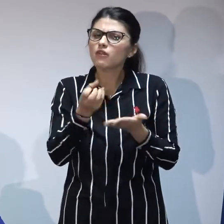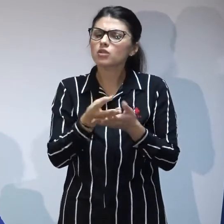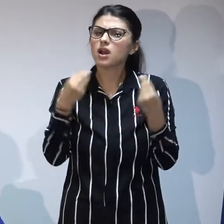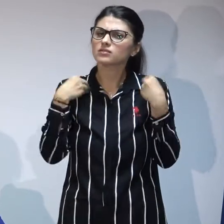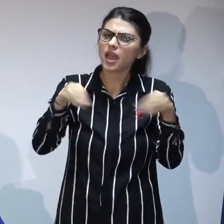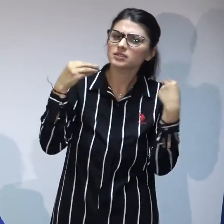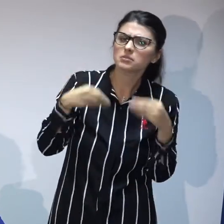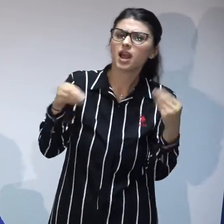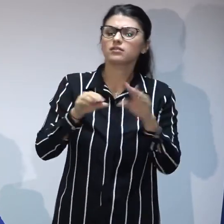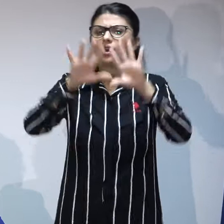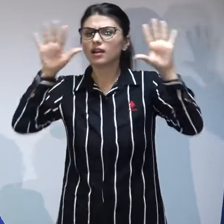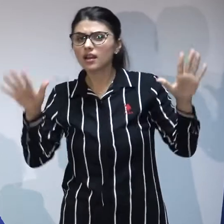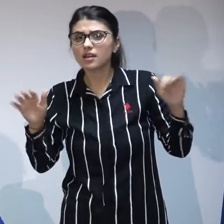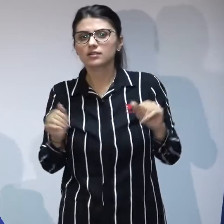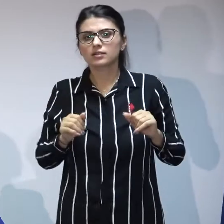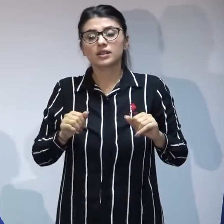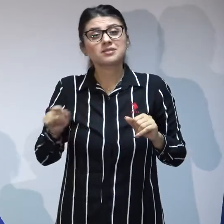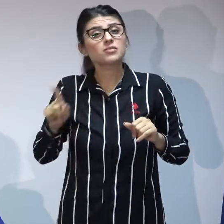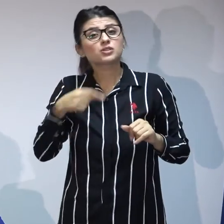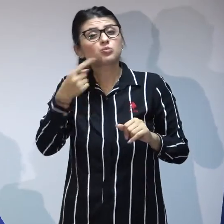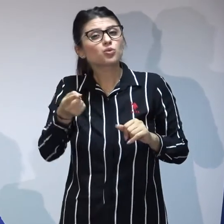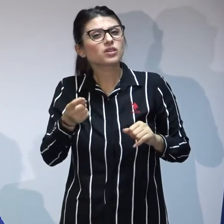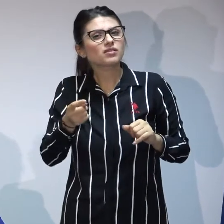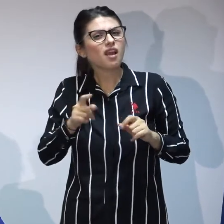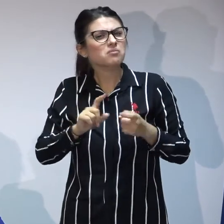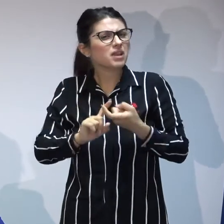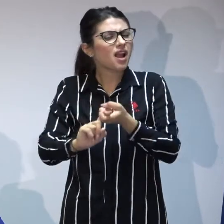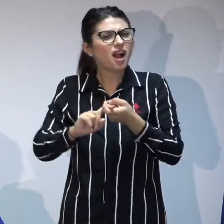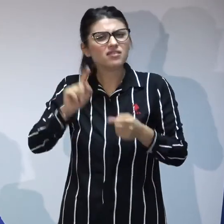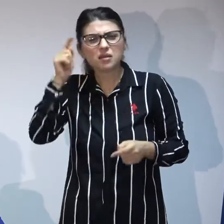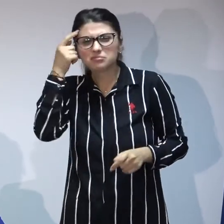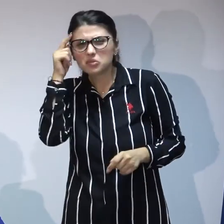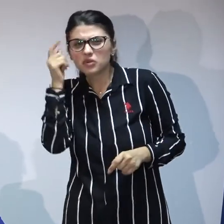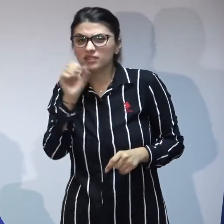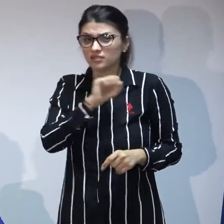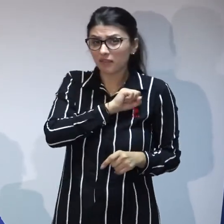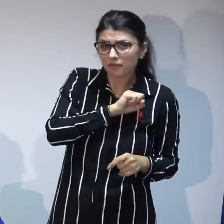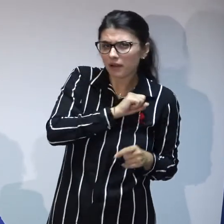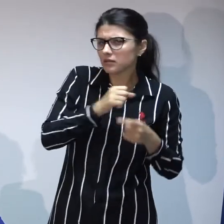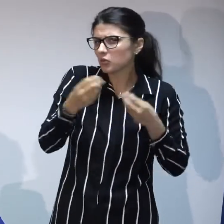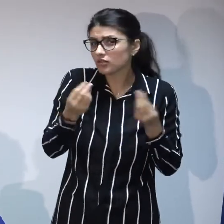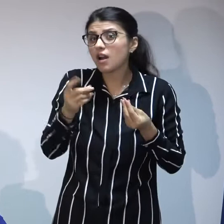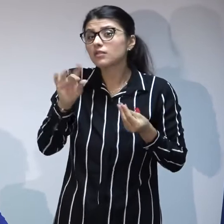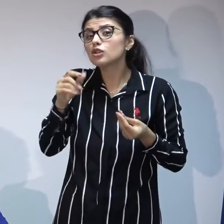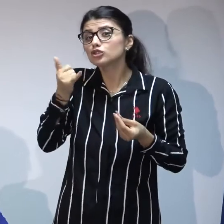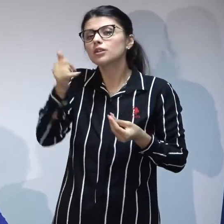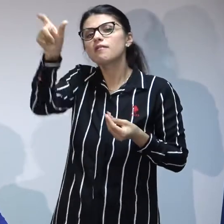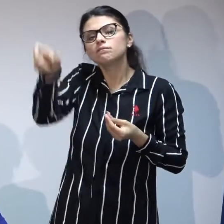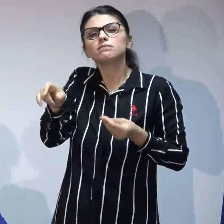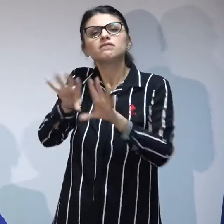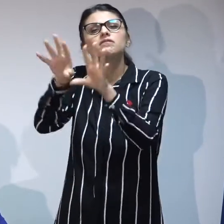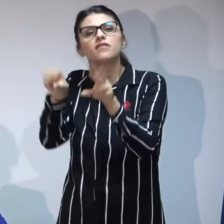în același timp vorbesc despre prejudecăți dar și lipsa de sprijin din partea familiei ca fiind obstacole care le-ar